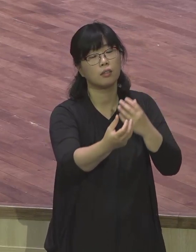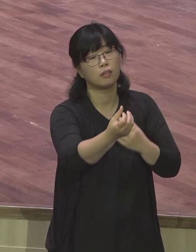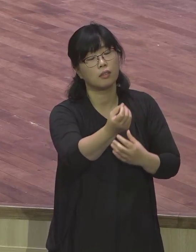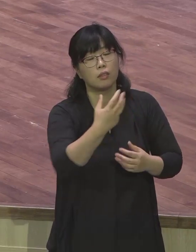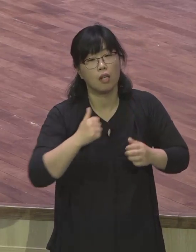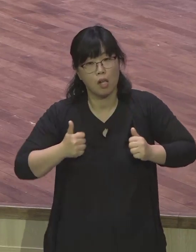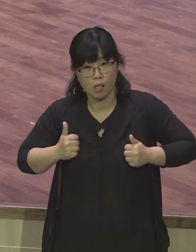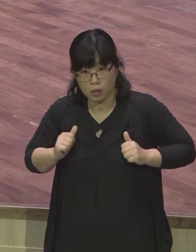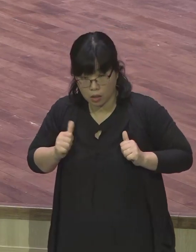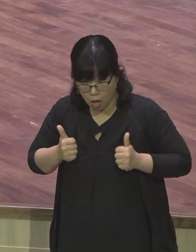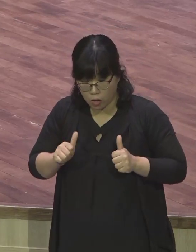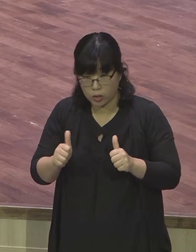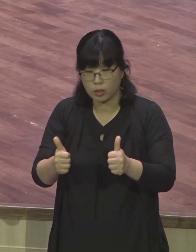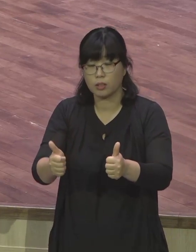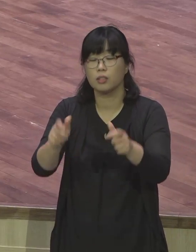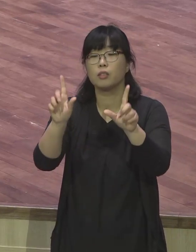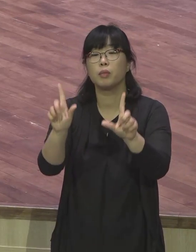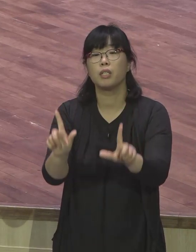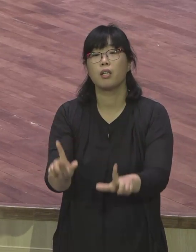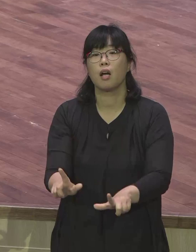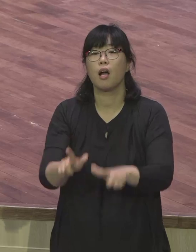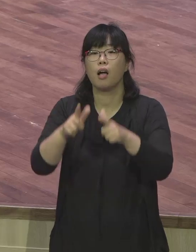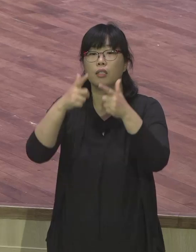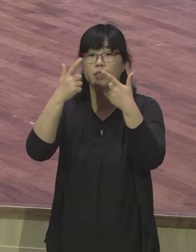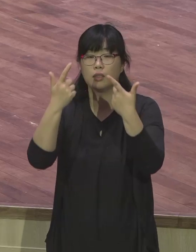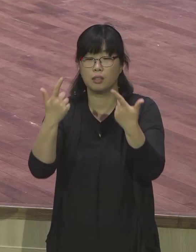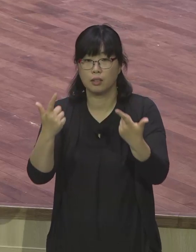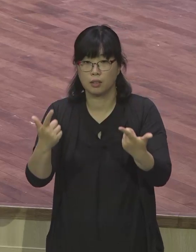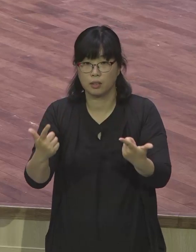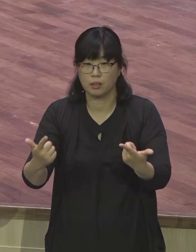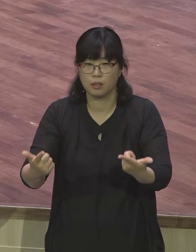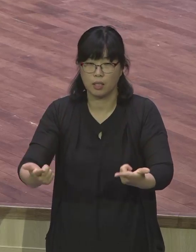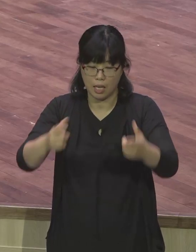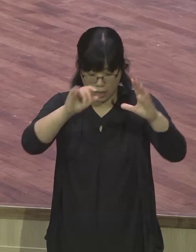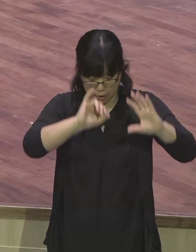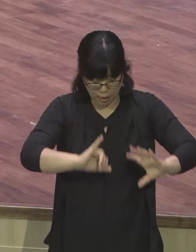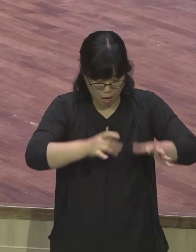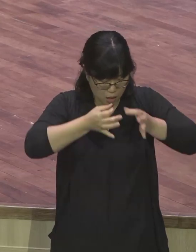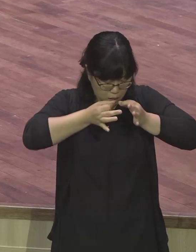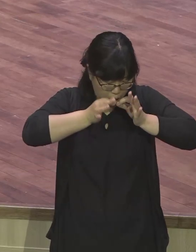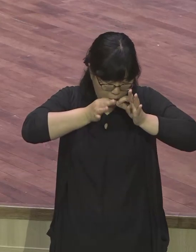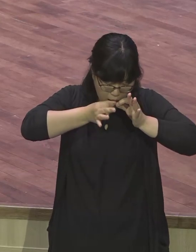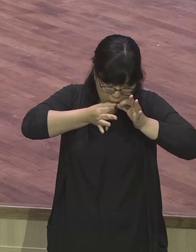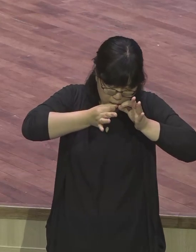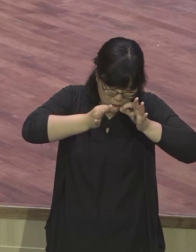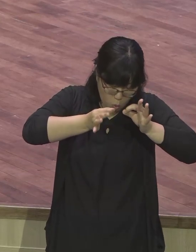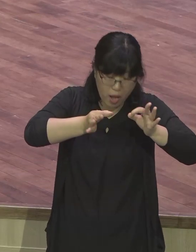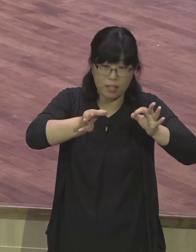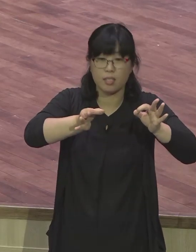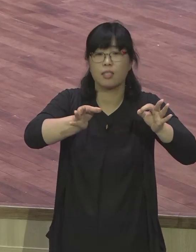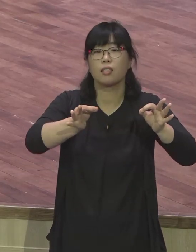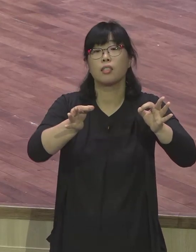열심이 나니 세상이 외치는